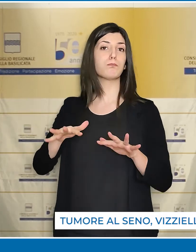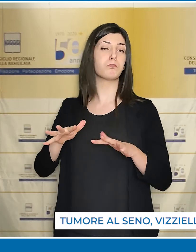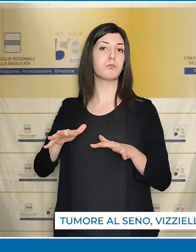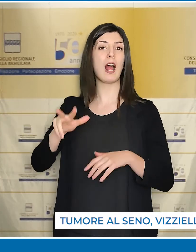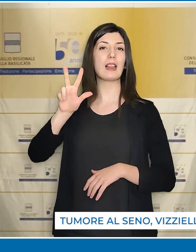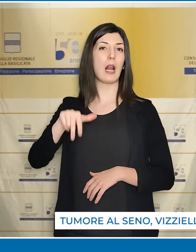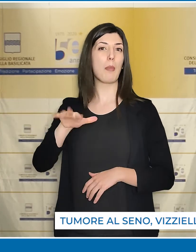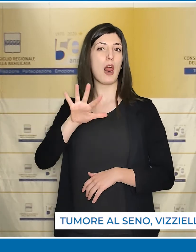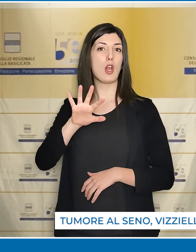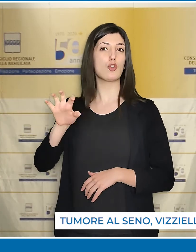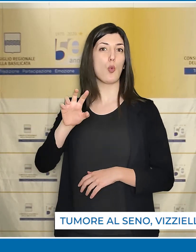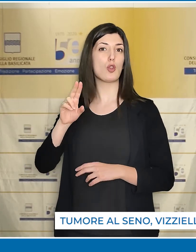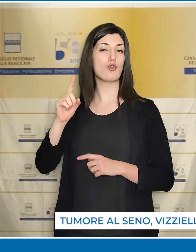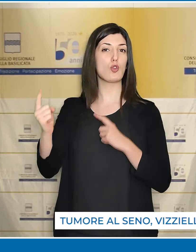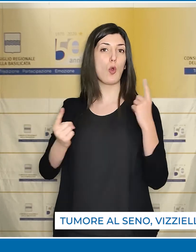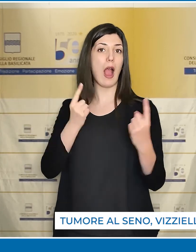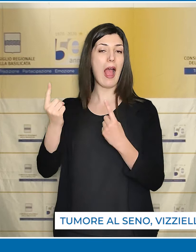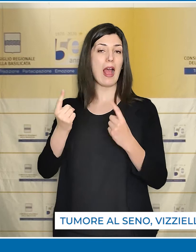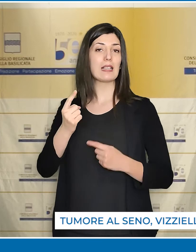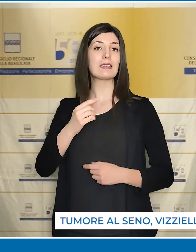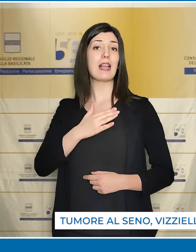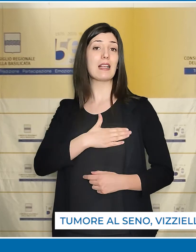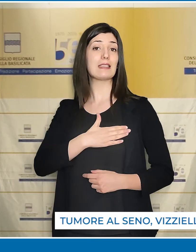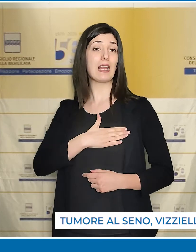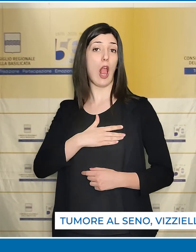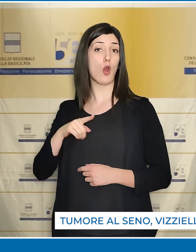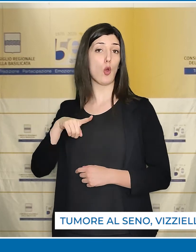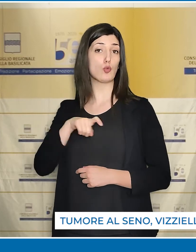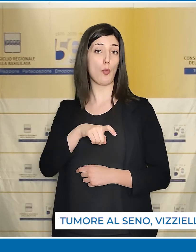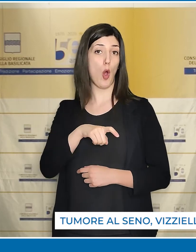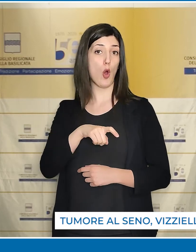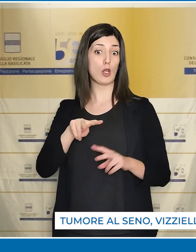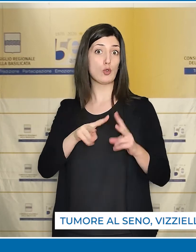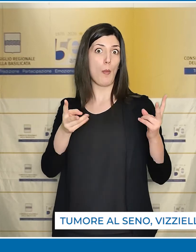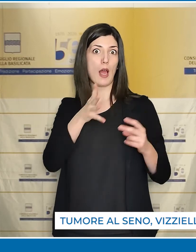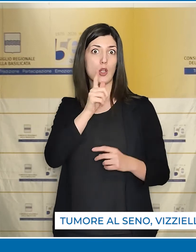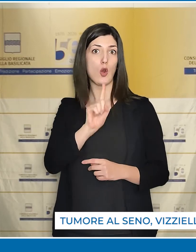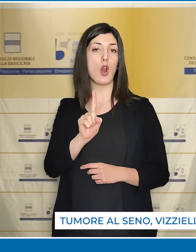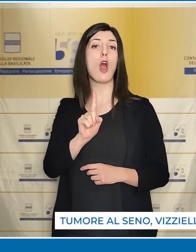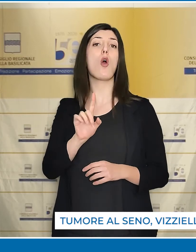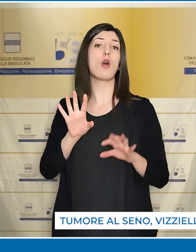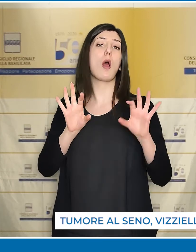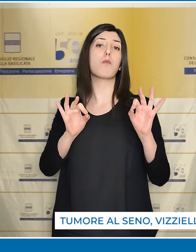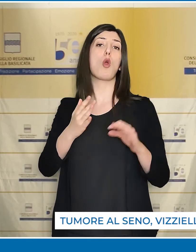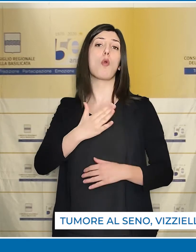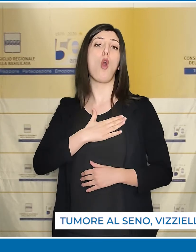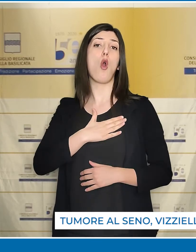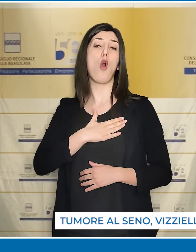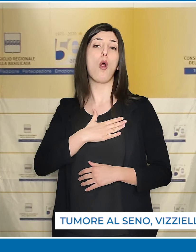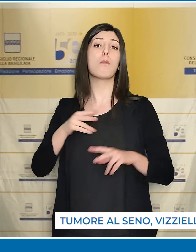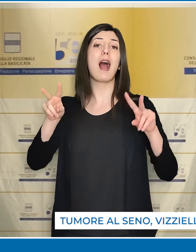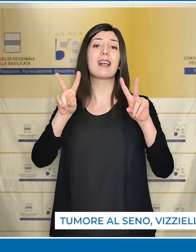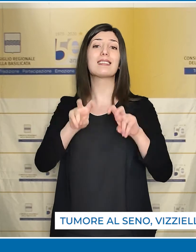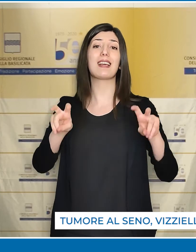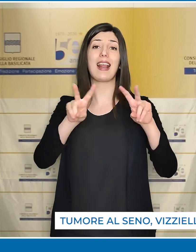.500 i casi di tumore al seno non individuati per effetto degli screening della